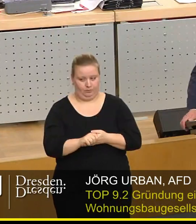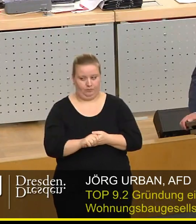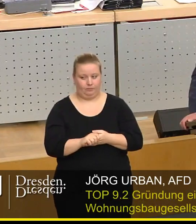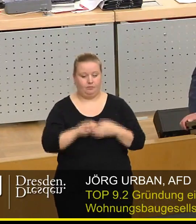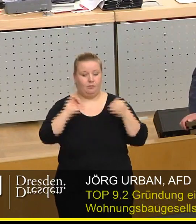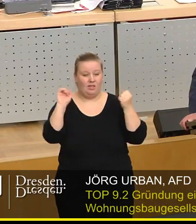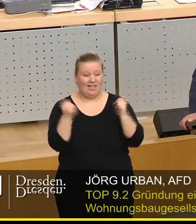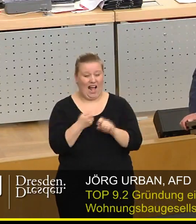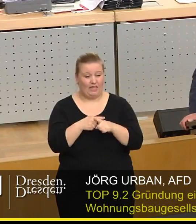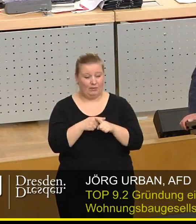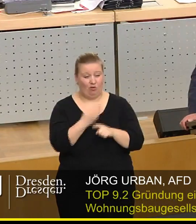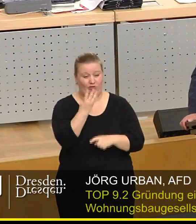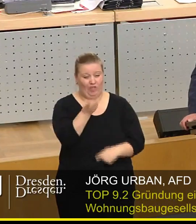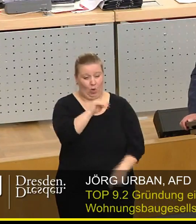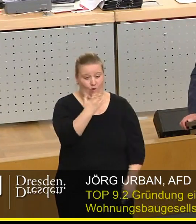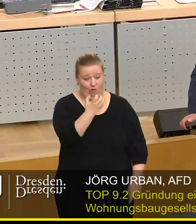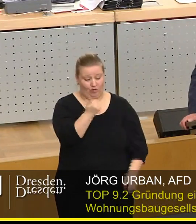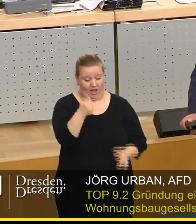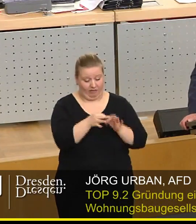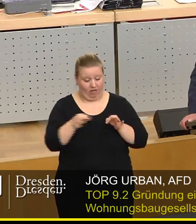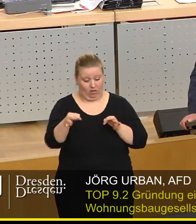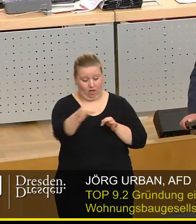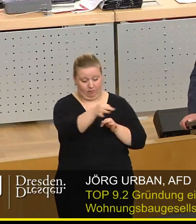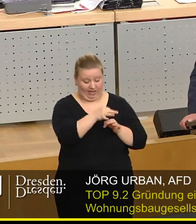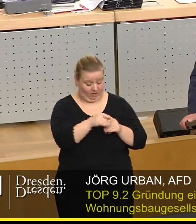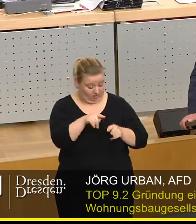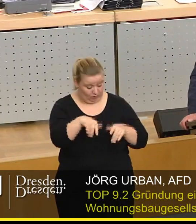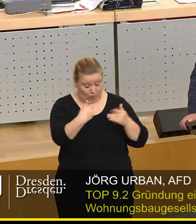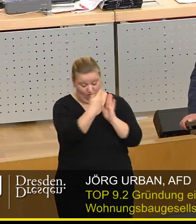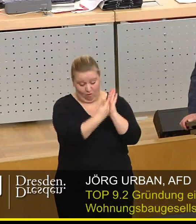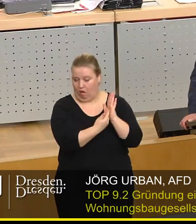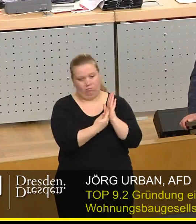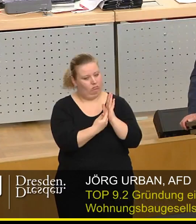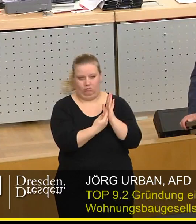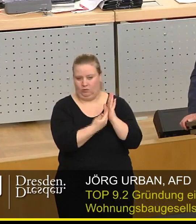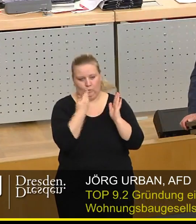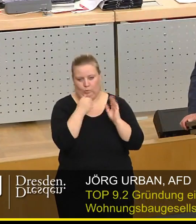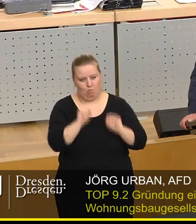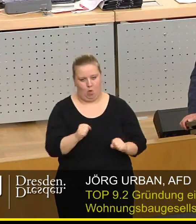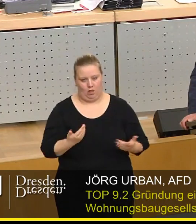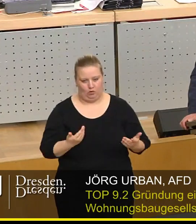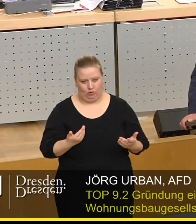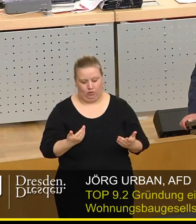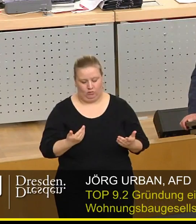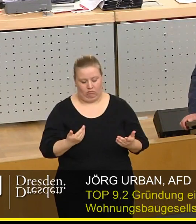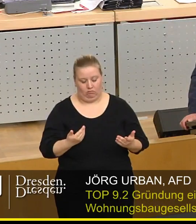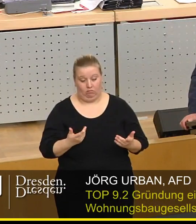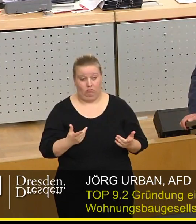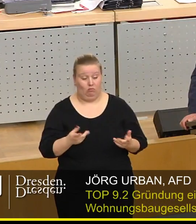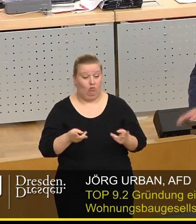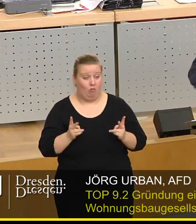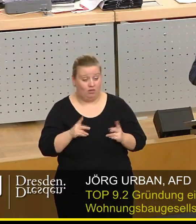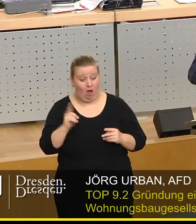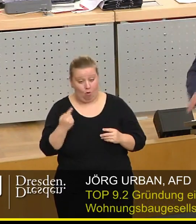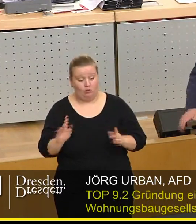Kaltmieten von 4,50 Euro pro Quadratmeter sind mit diesen Vorgaben einfach nicht mehr zu realisieren. Dazu müsste man